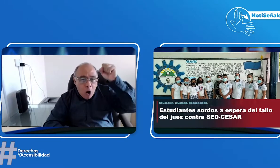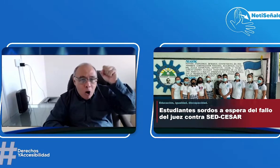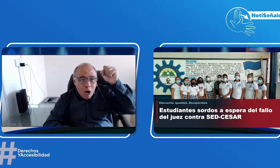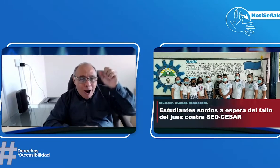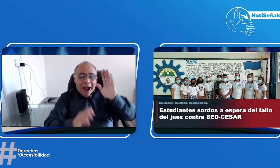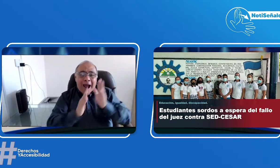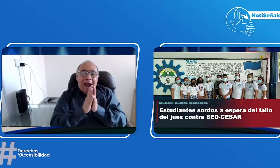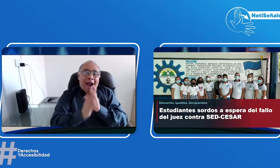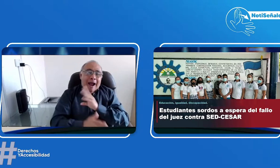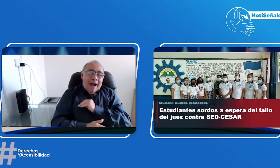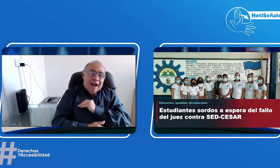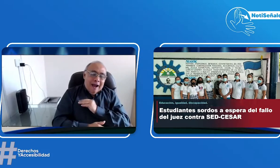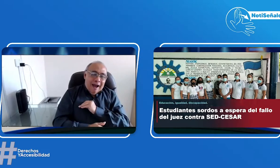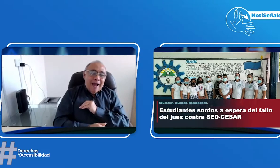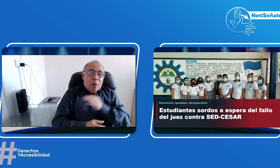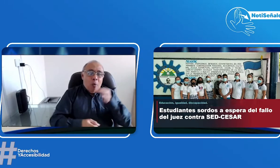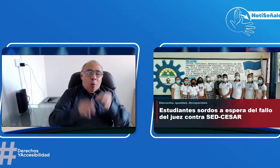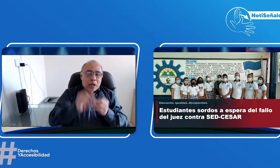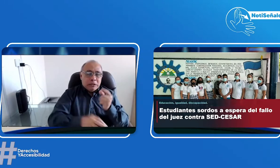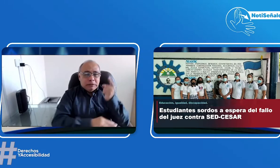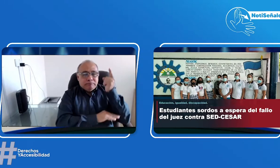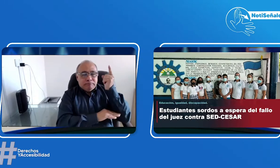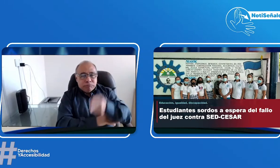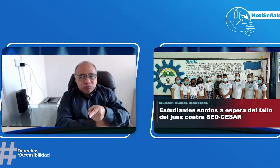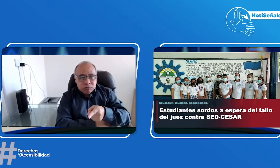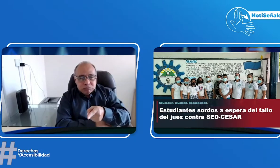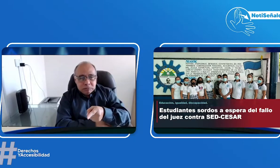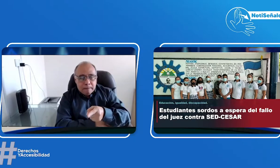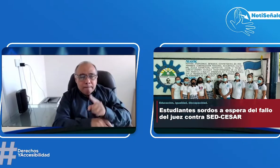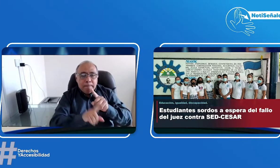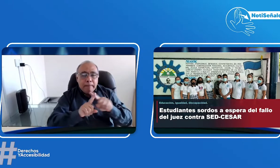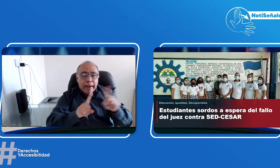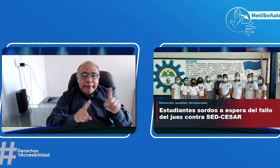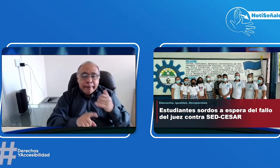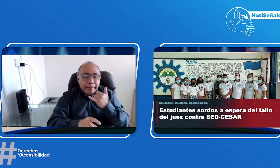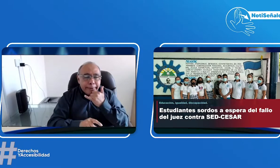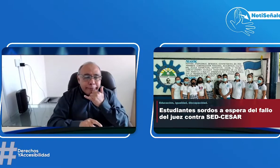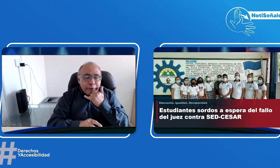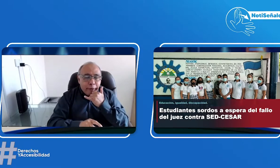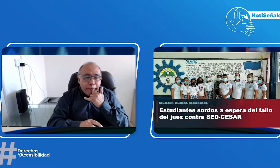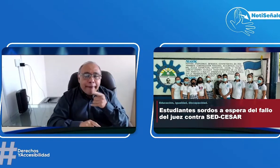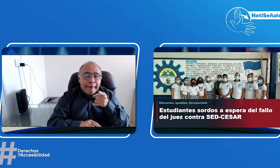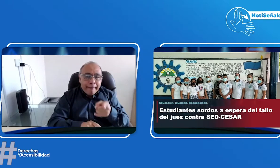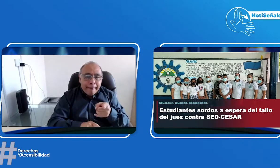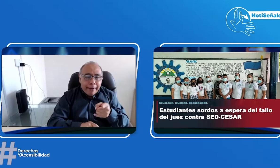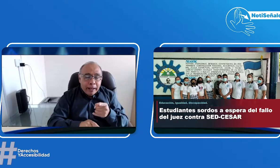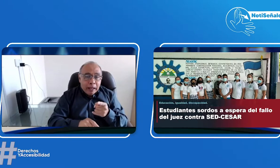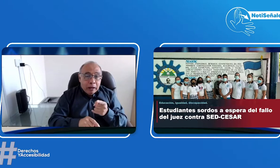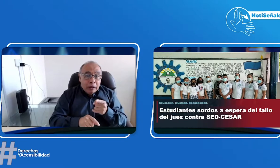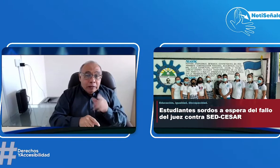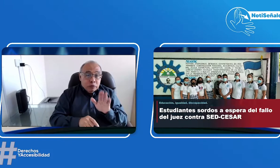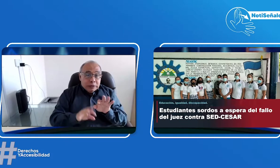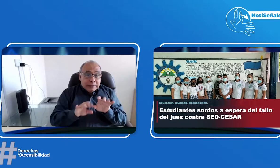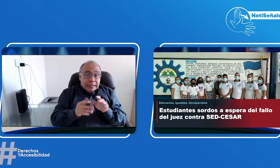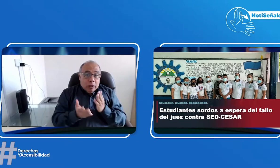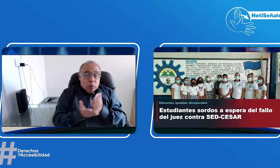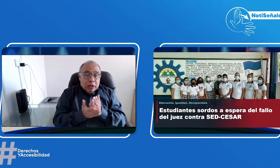la IE de Francisco de Paula Santander. ¿Qué pasó? ¿Qué se logró allí en el Cesar? En el